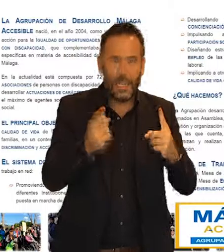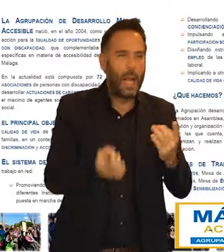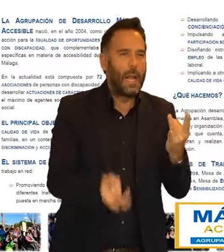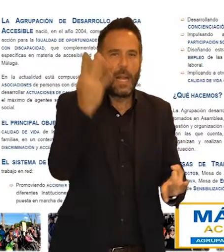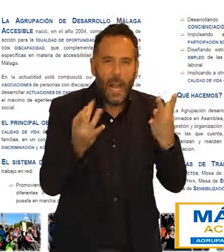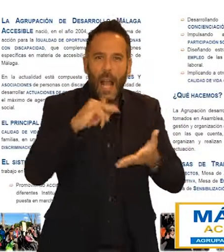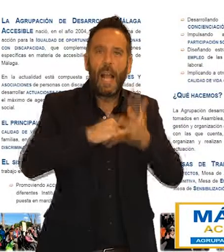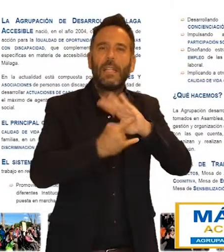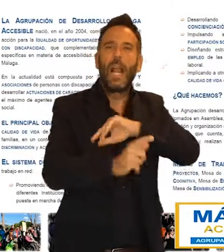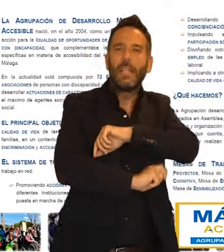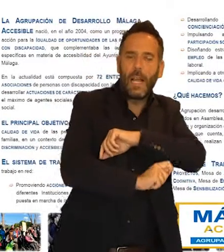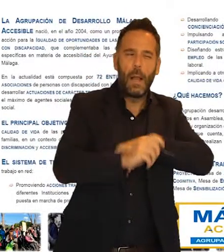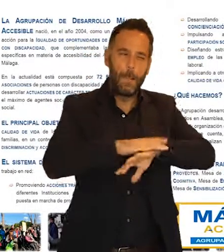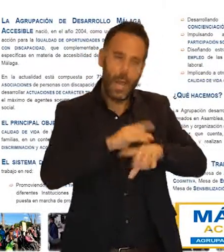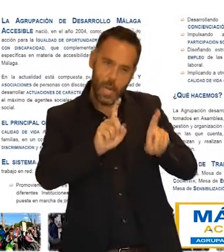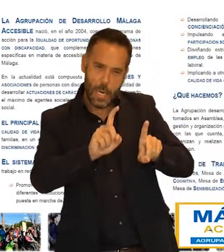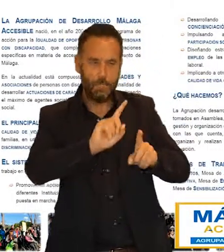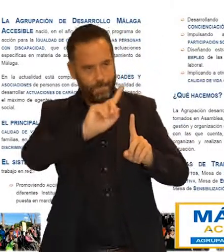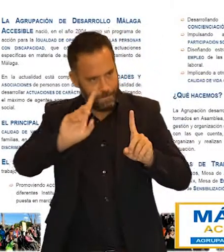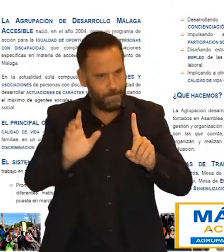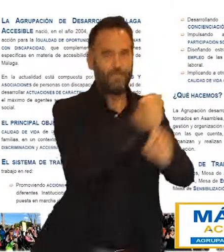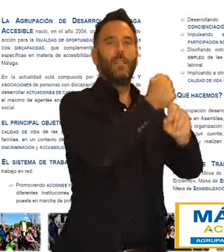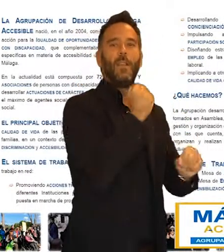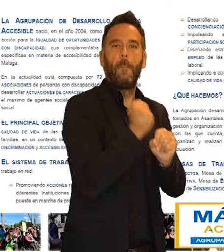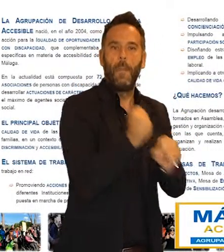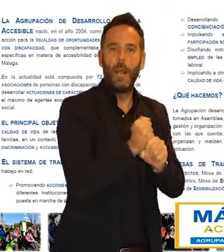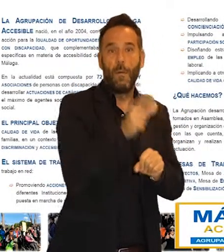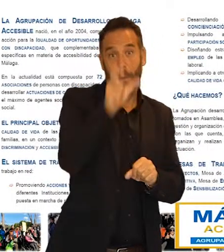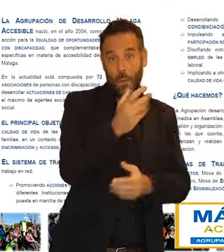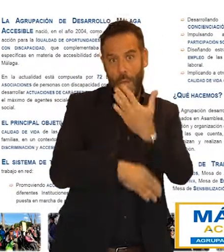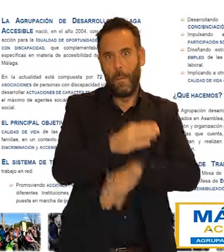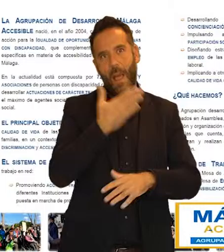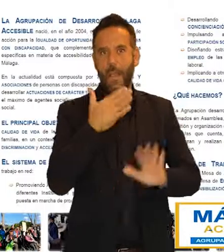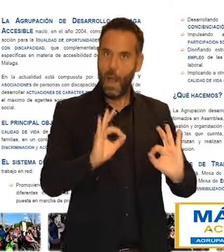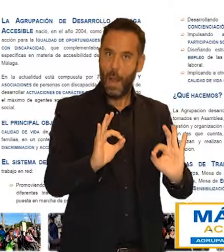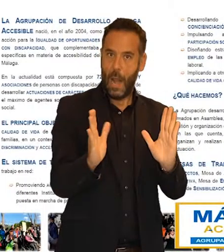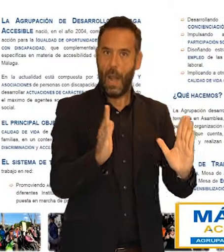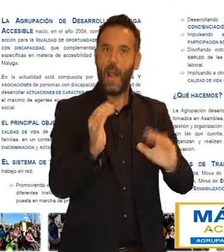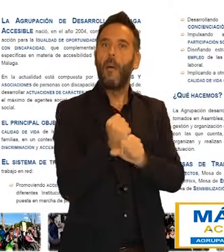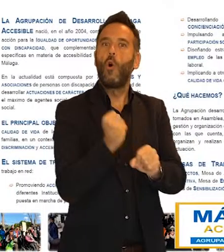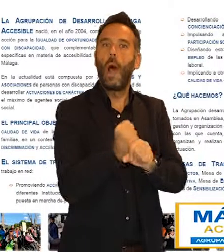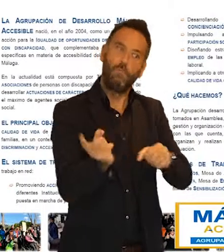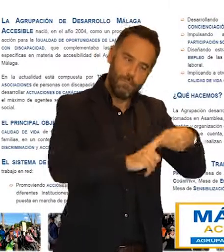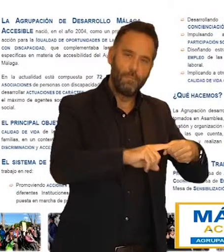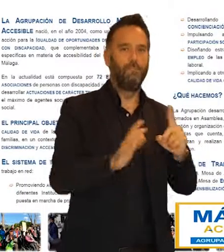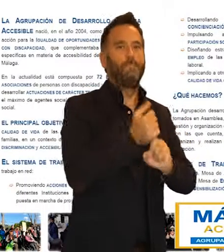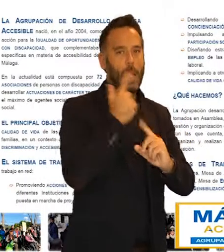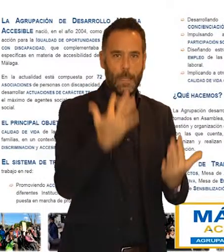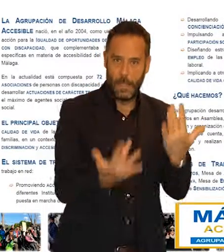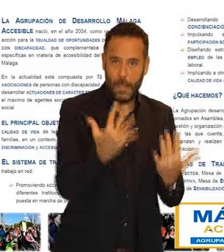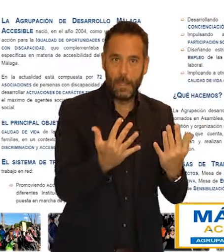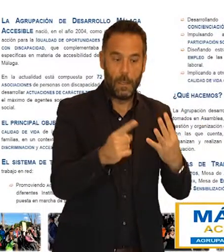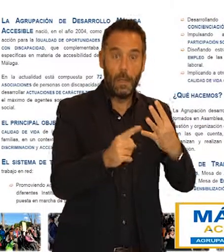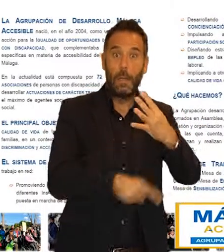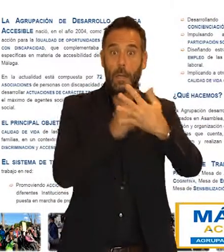permitan el acceso al empleo de las personas con discapacidad en edad laboral. Implicando a